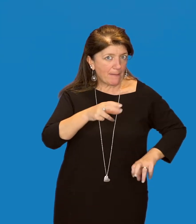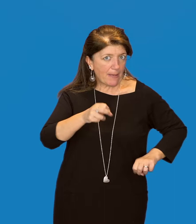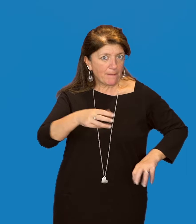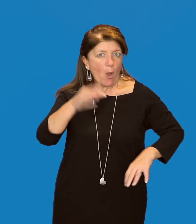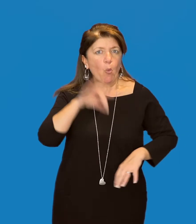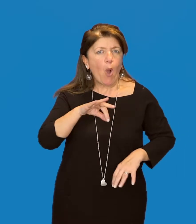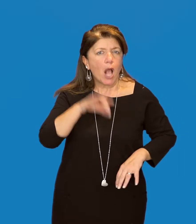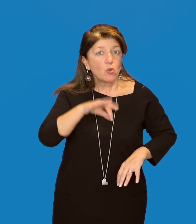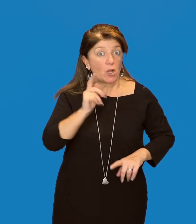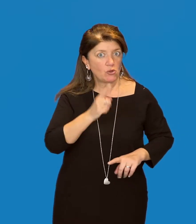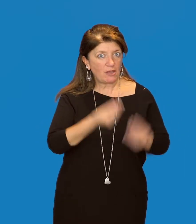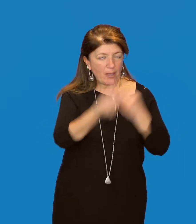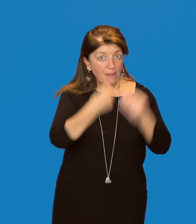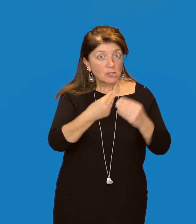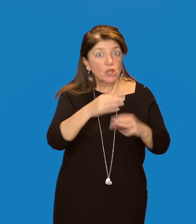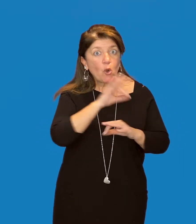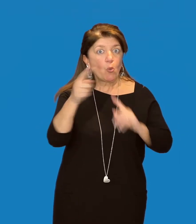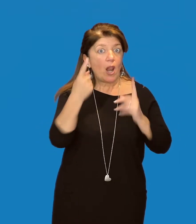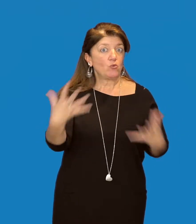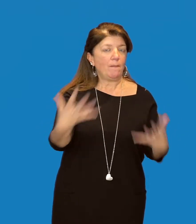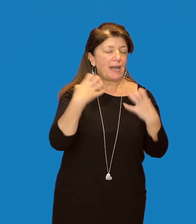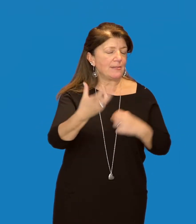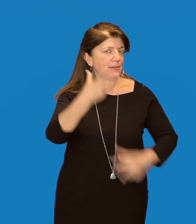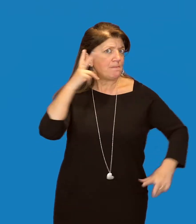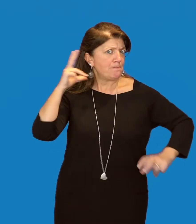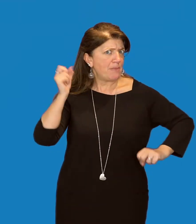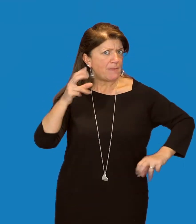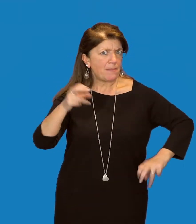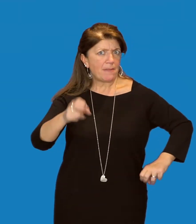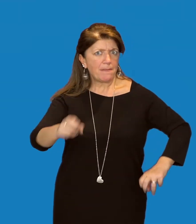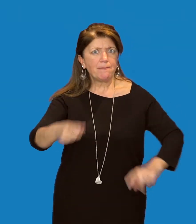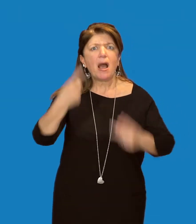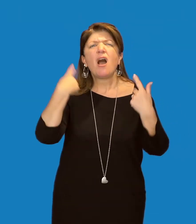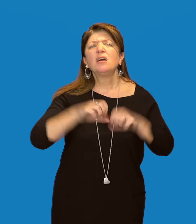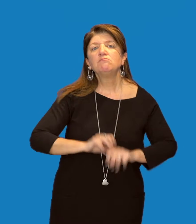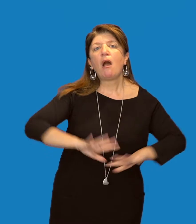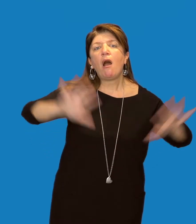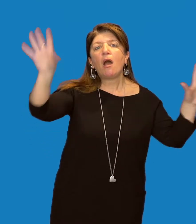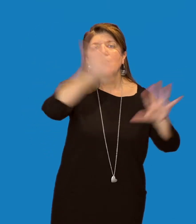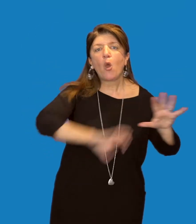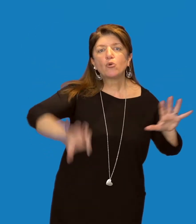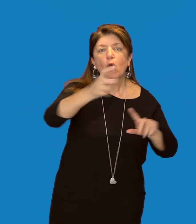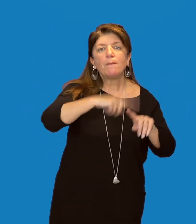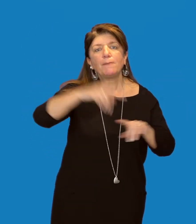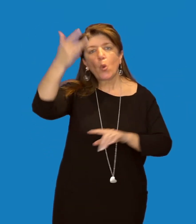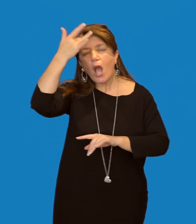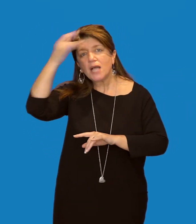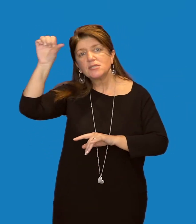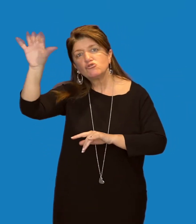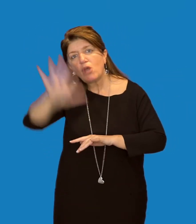fuggire da eventuali pericoli. È diffuso in tutta l'Europa e nell'Asia centro-settentrionale, mentre in Italia lo